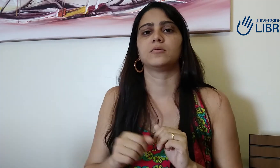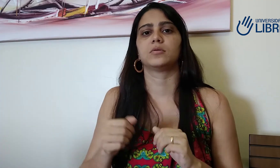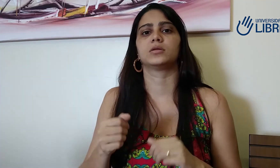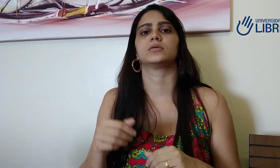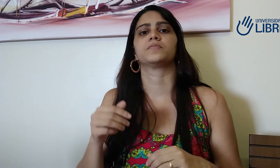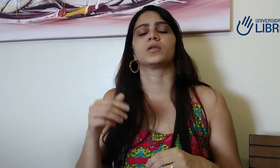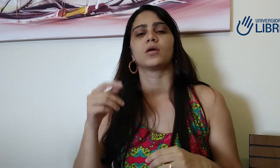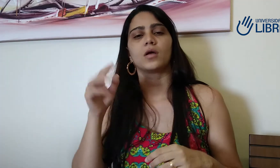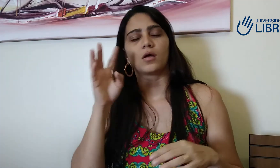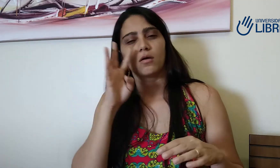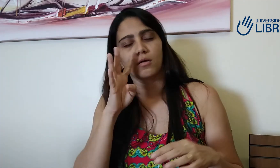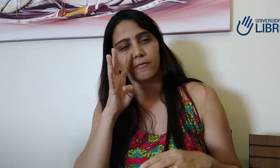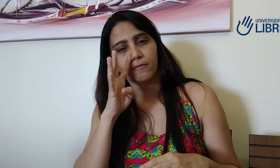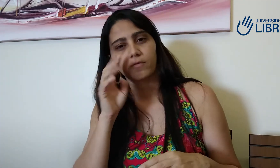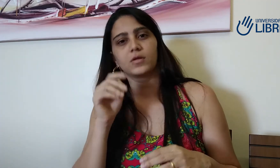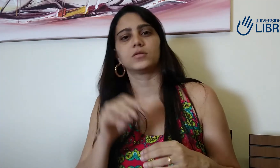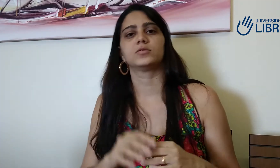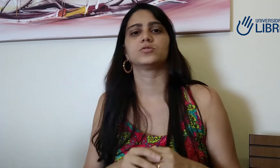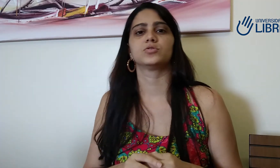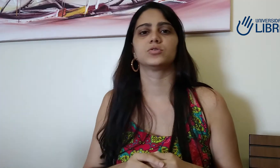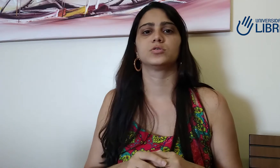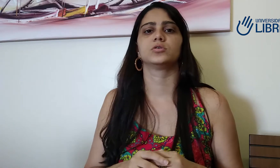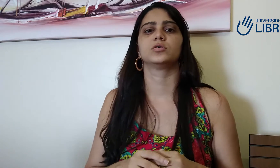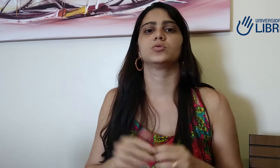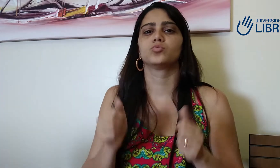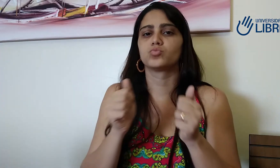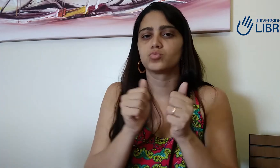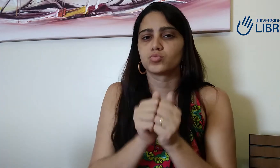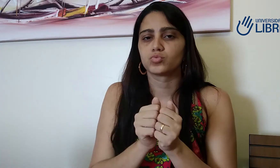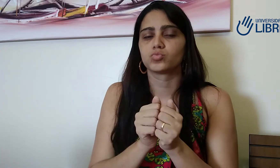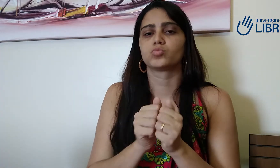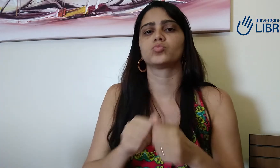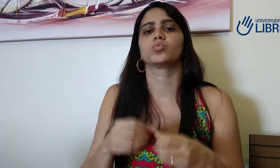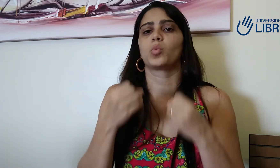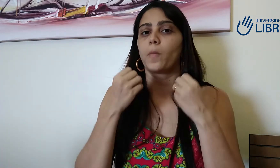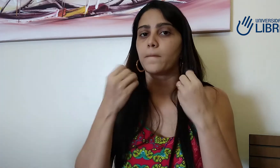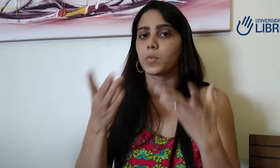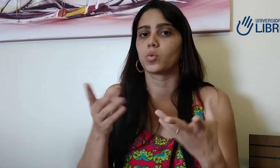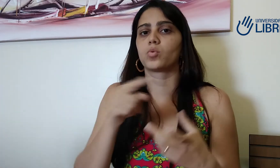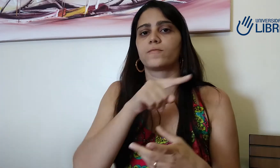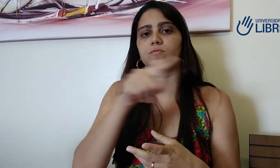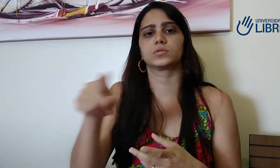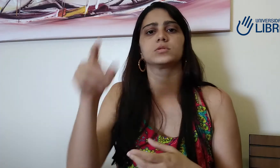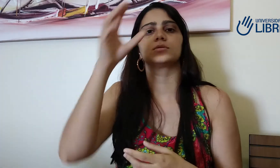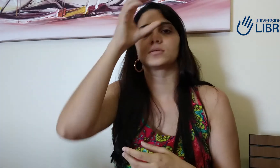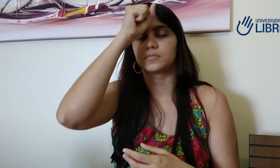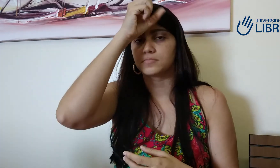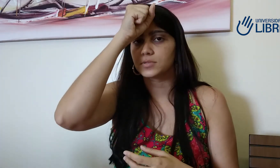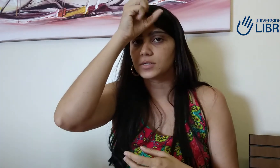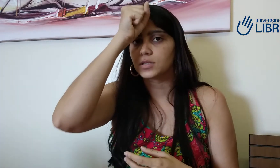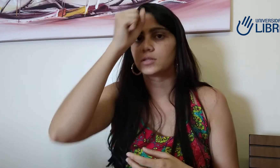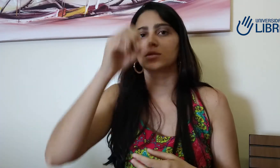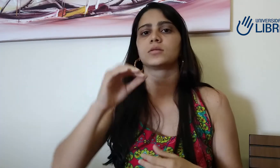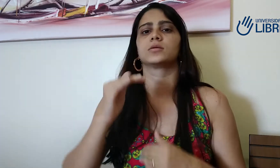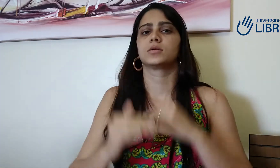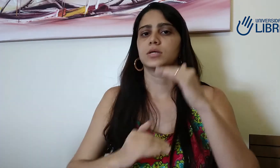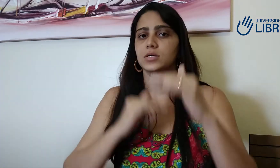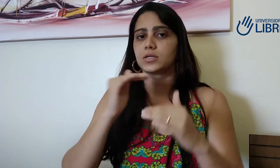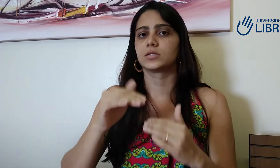interpretando, fazendo algumas coisas. E aqui na Universidade da Libras também, né, vocês sempre me assistindo junto aqui,